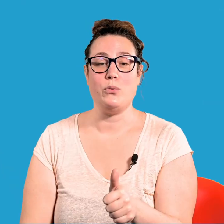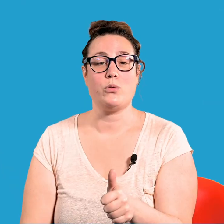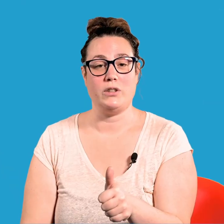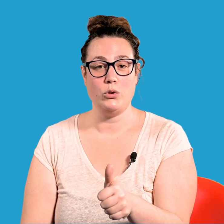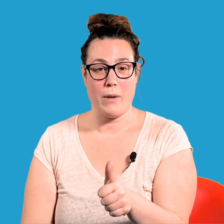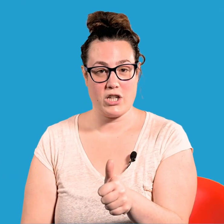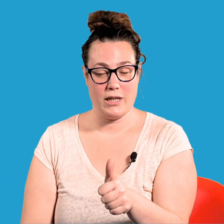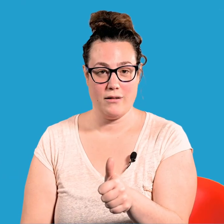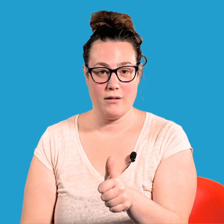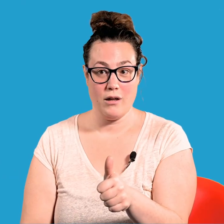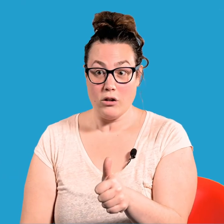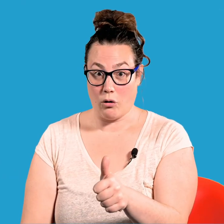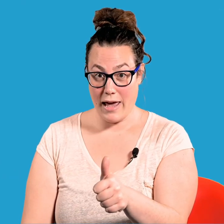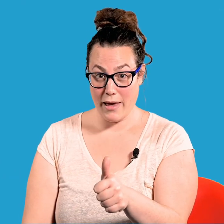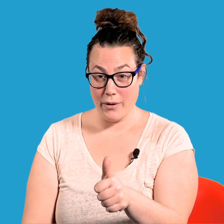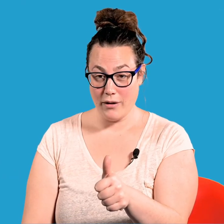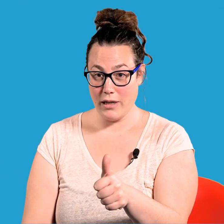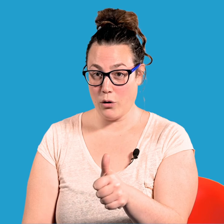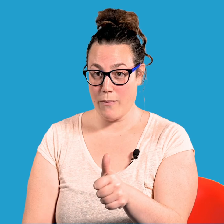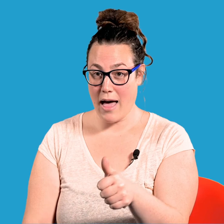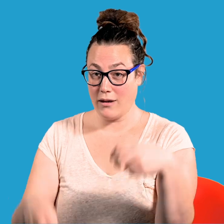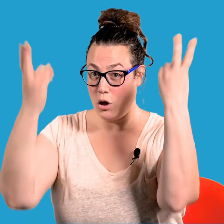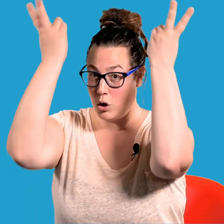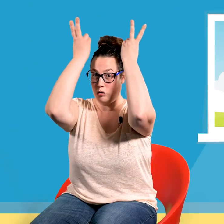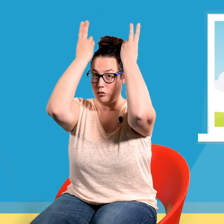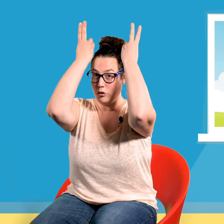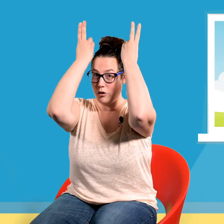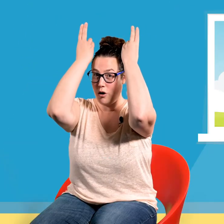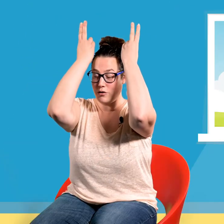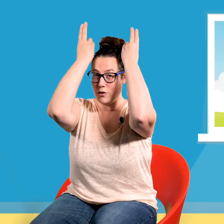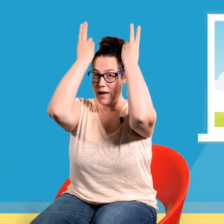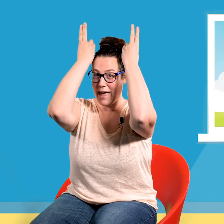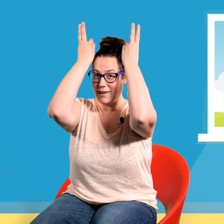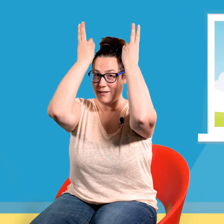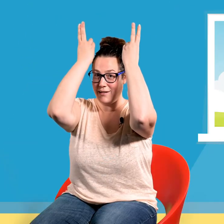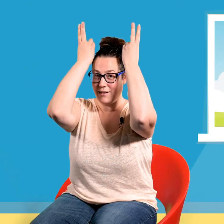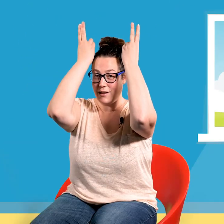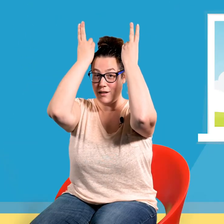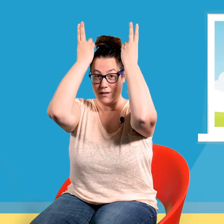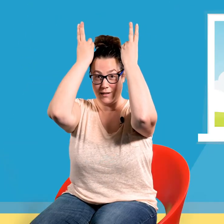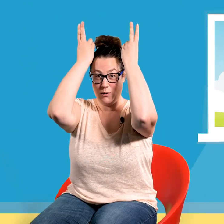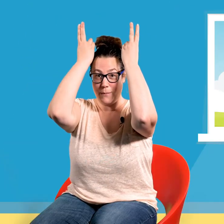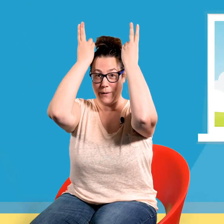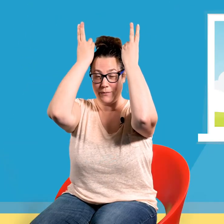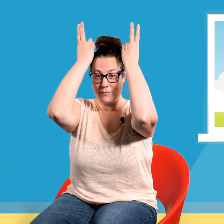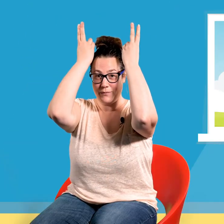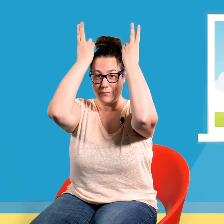pouce continue de marcher, dans l'herbe, il remarque deux grandes oreilles ! C'est le lapin !